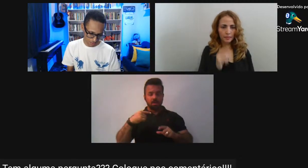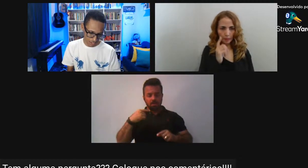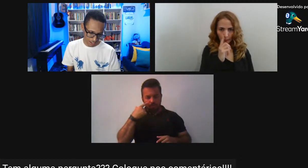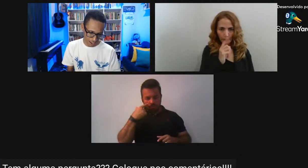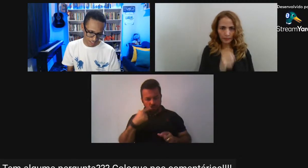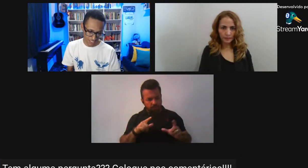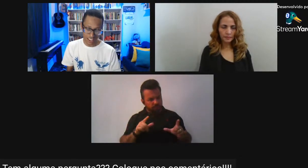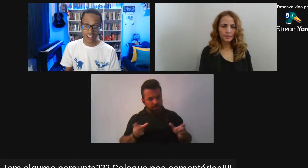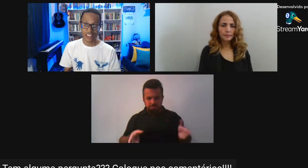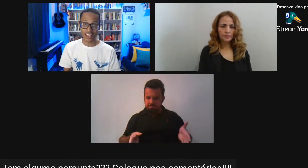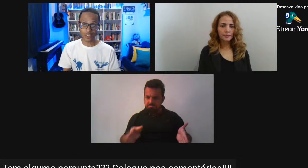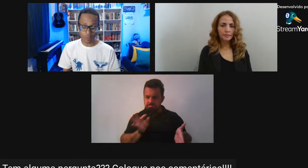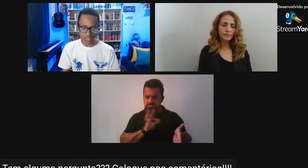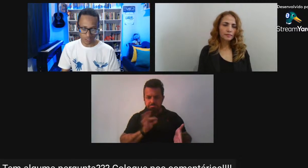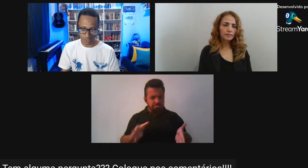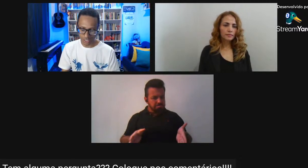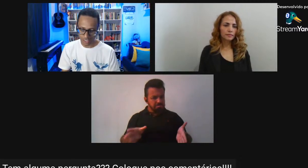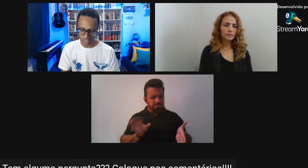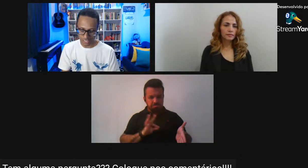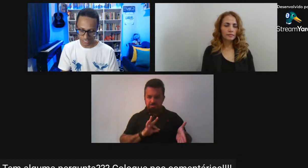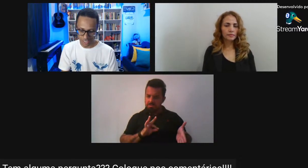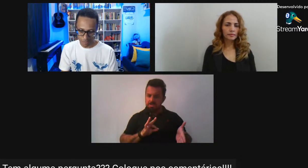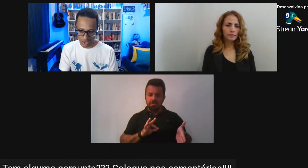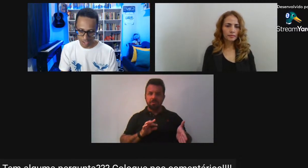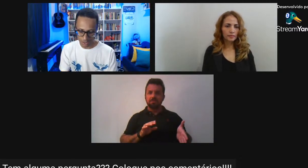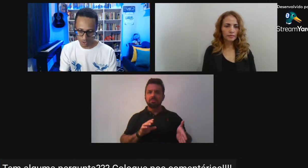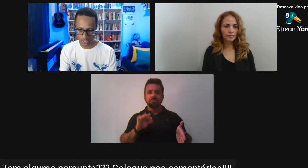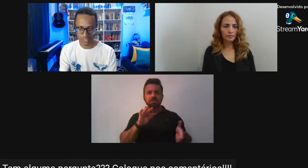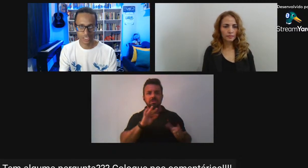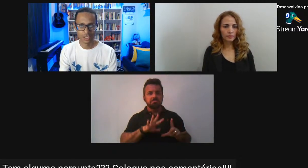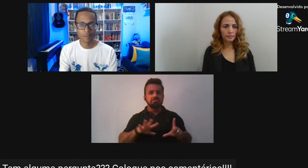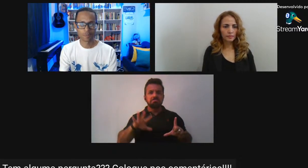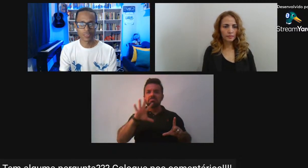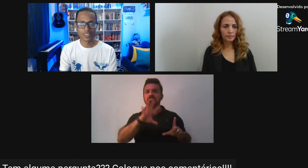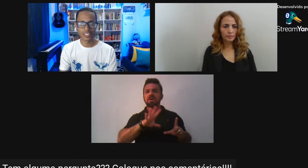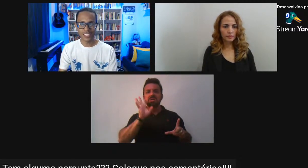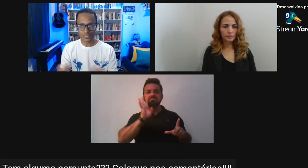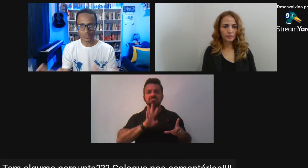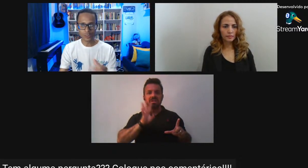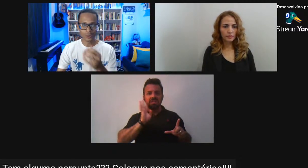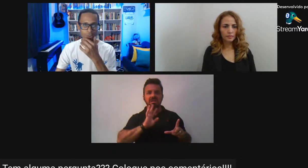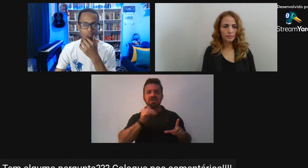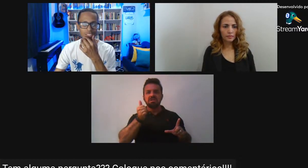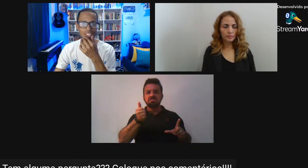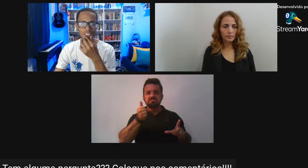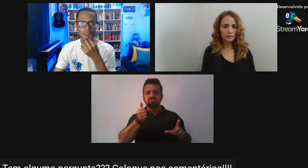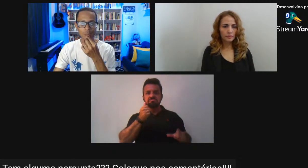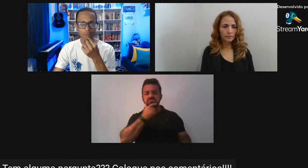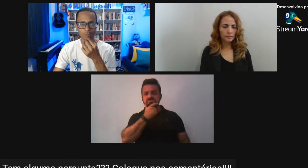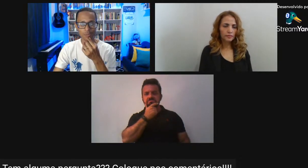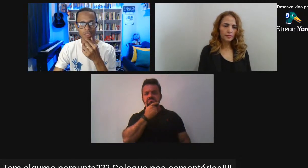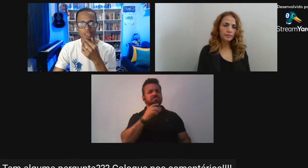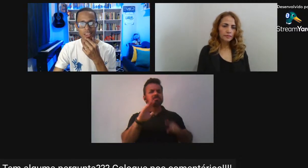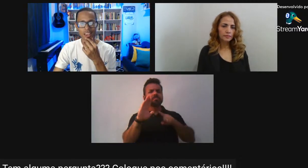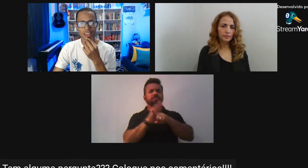bem Legais E é sobre isso Que eu queria saber Goulda Dentro do contexto